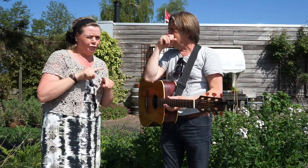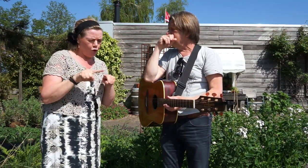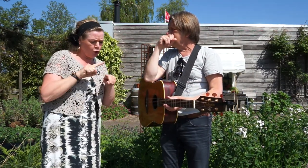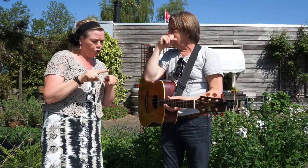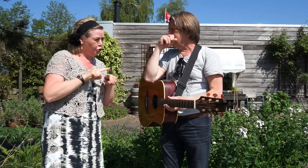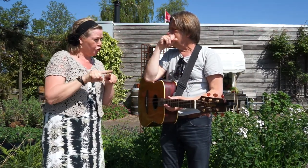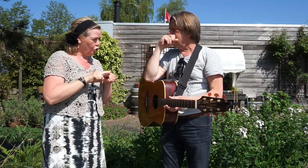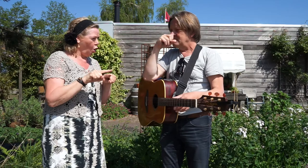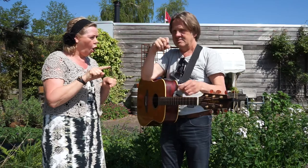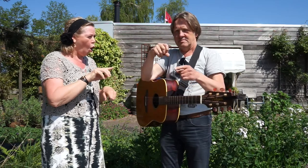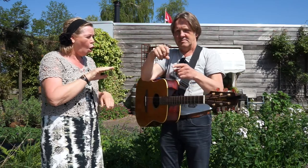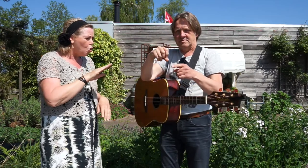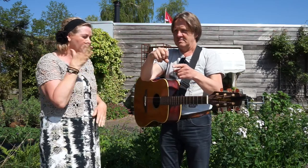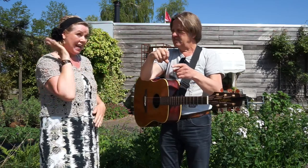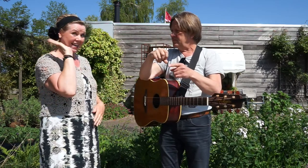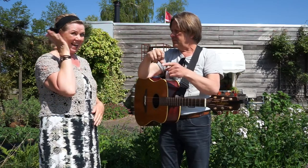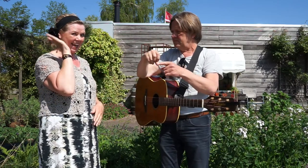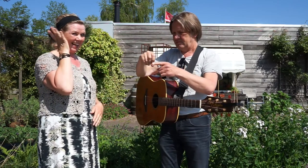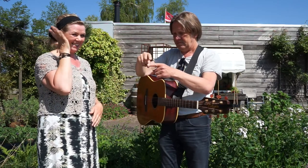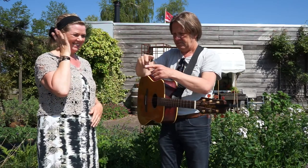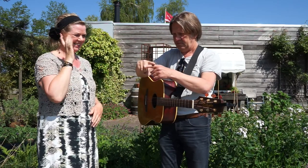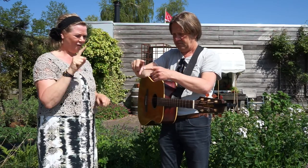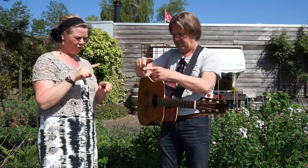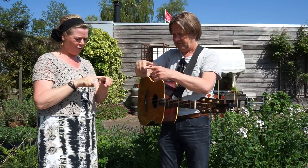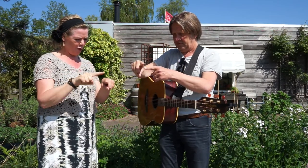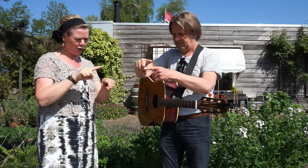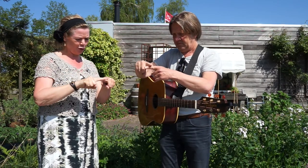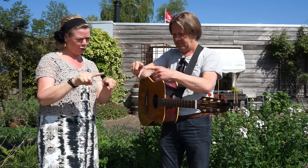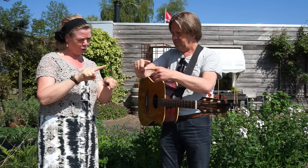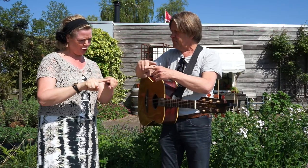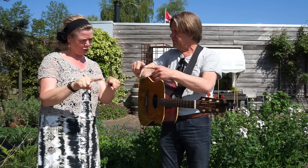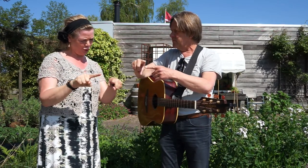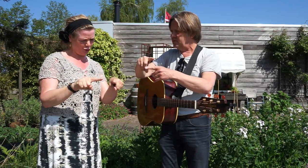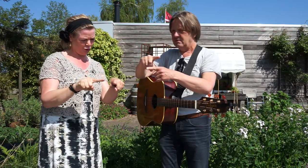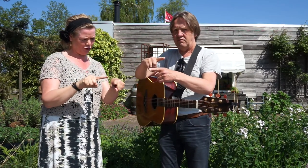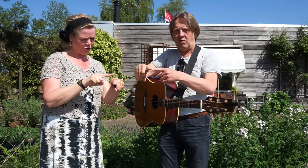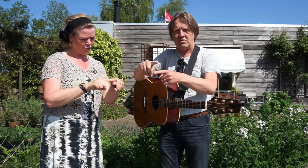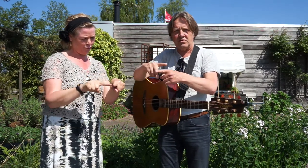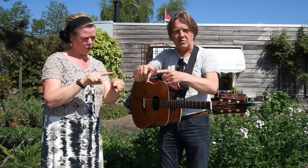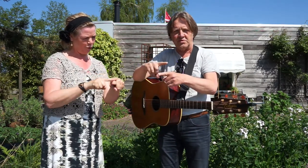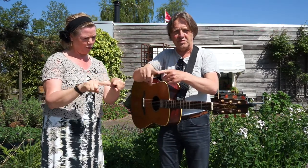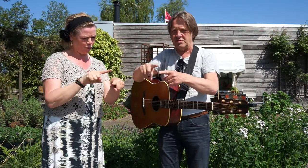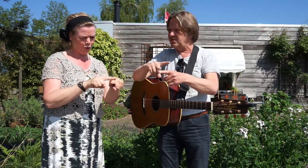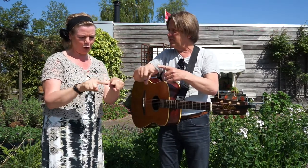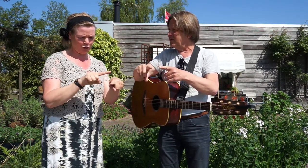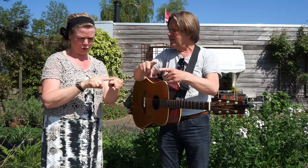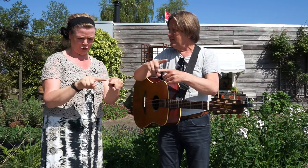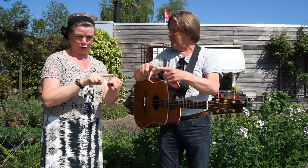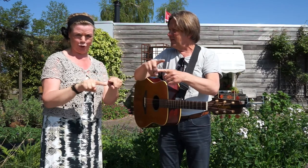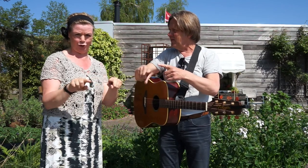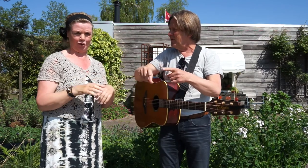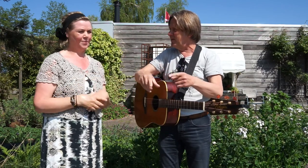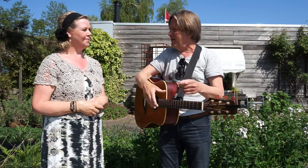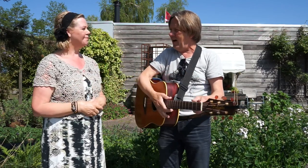worteltjes ook heel lekker. Worteltjes. Worteltjes. Worteltjes. Worteltjes. Haha.